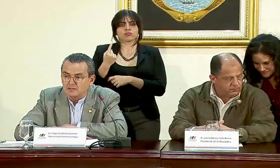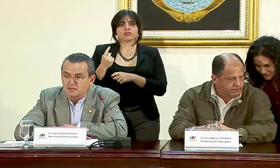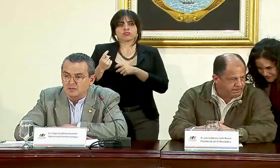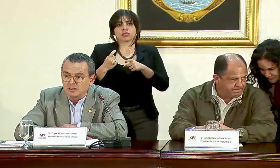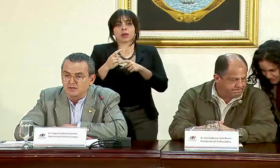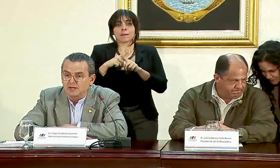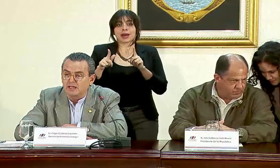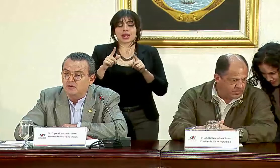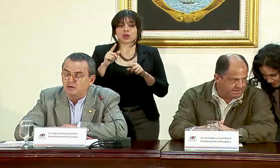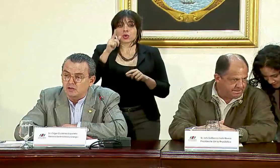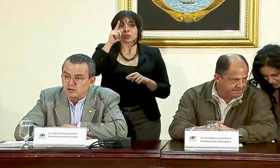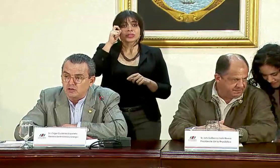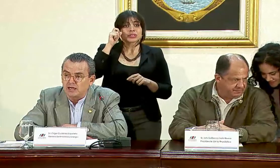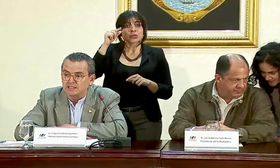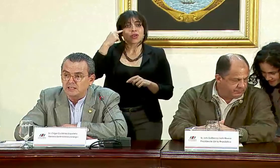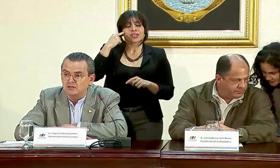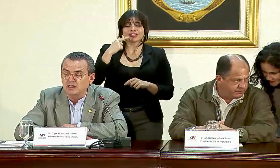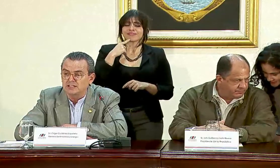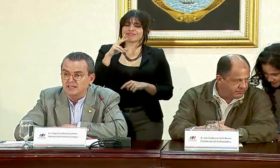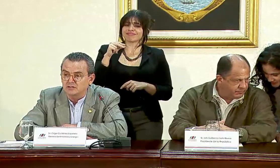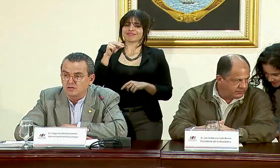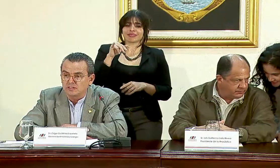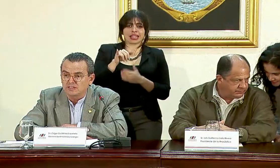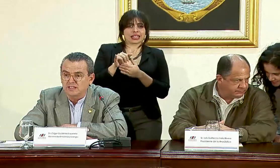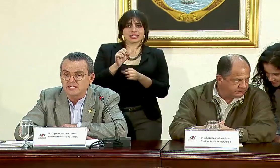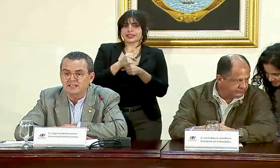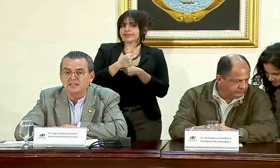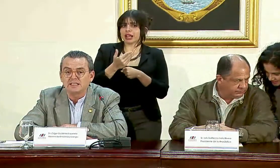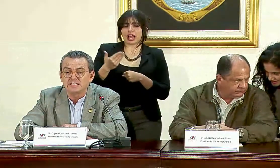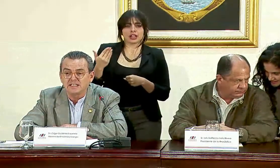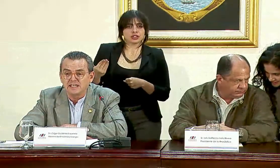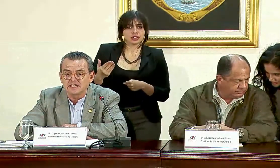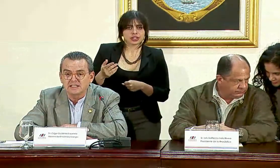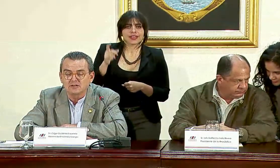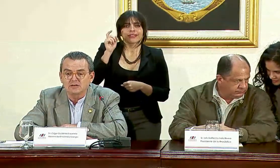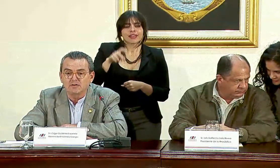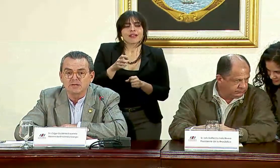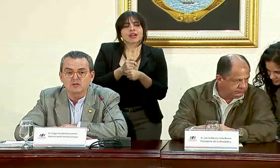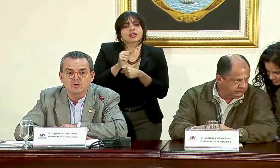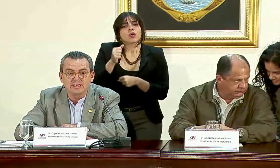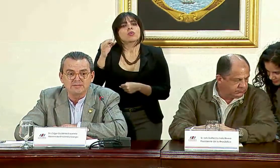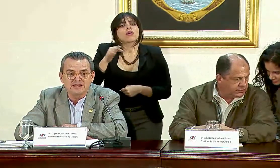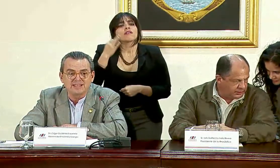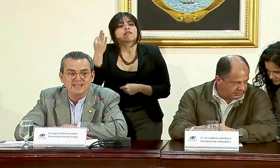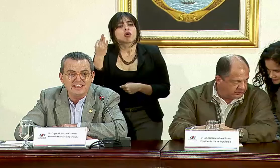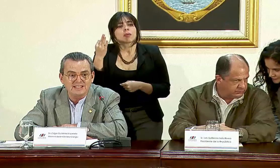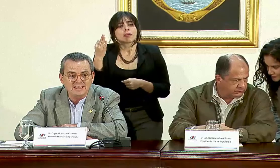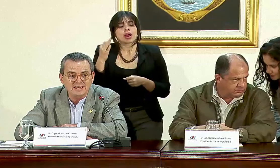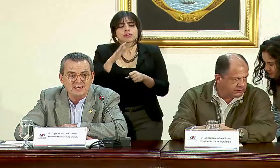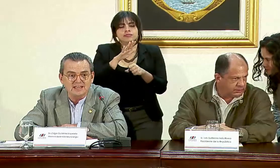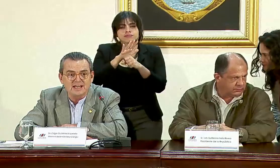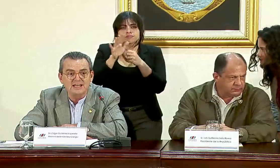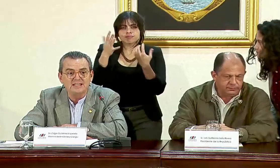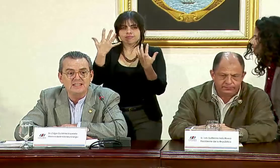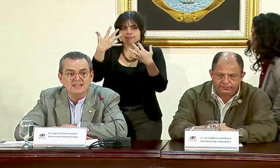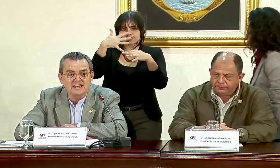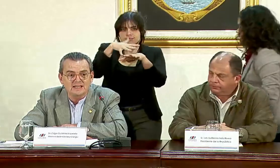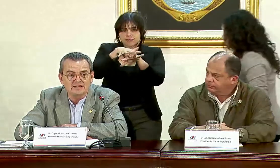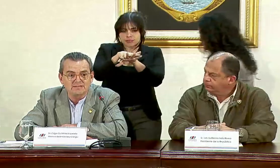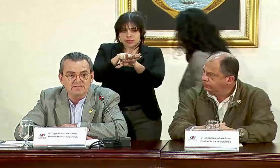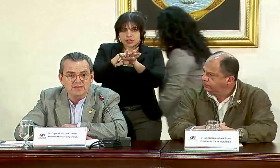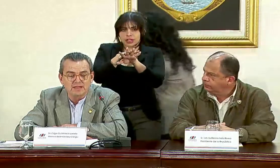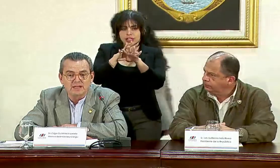cambio, la administración Solís Rivera dijo, no, así no se hacen las cosas, se tiene que hacer de una forma totalmente integral e